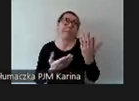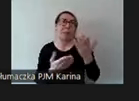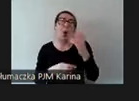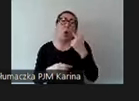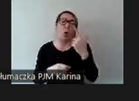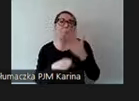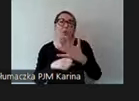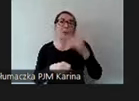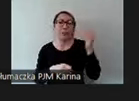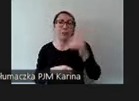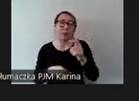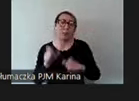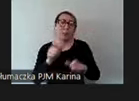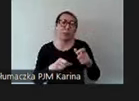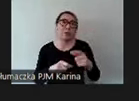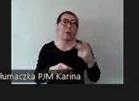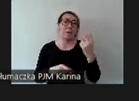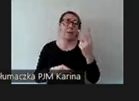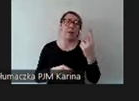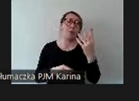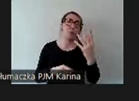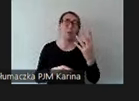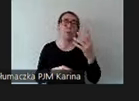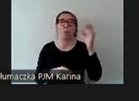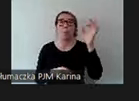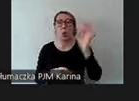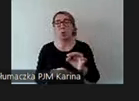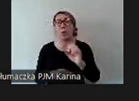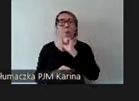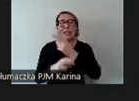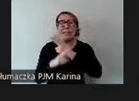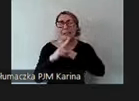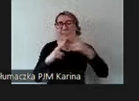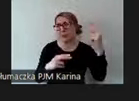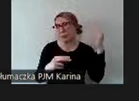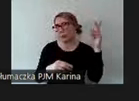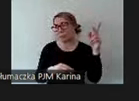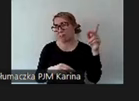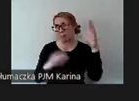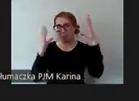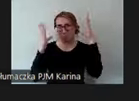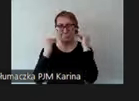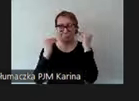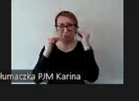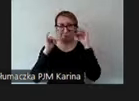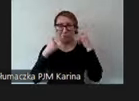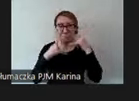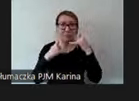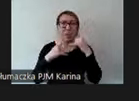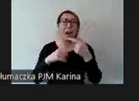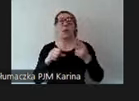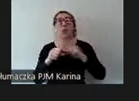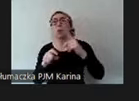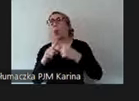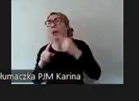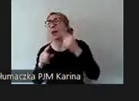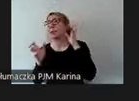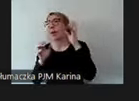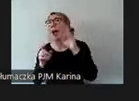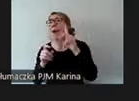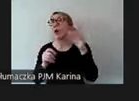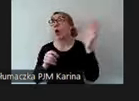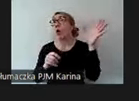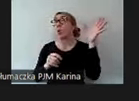jest 2-4% ludzi, którzy absolutnie nic nie słyszą. Niektórzy słyszą niektóre dźwięki, ale słyszenie nie jest